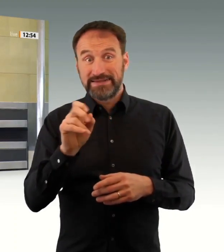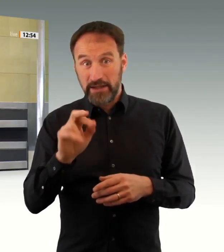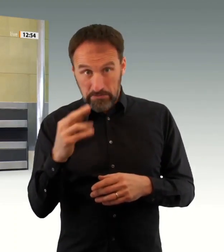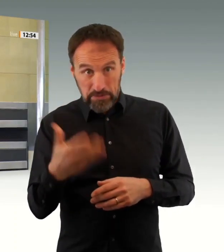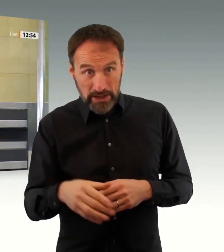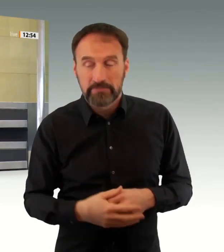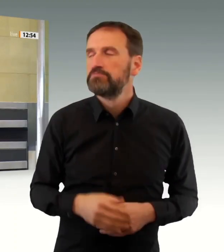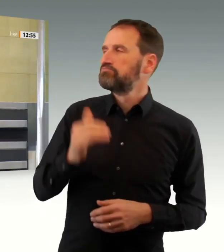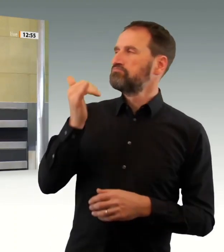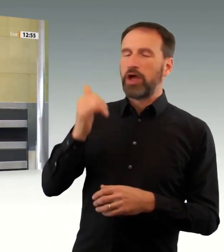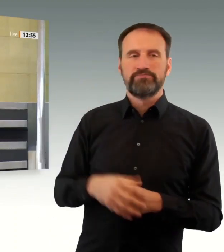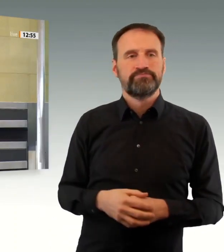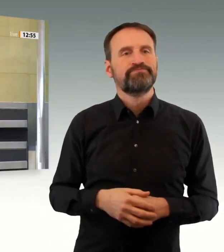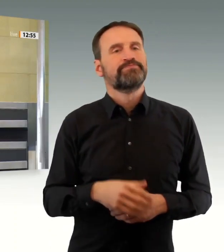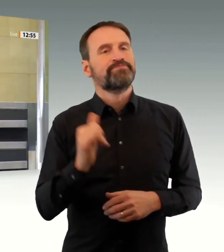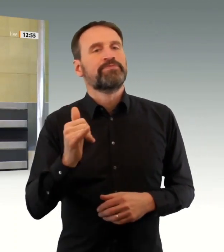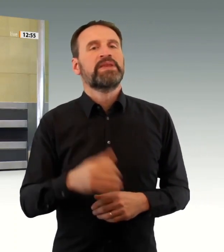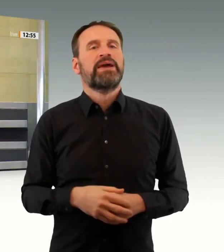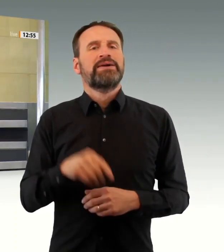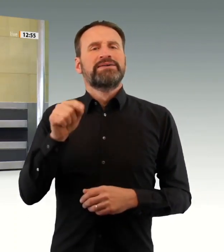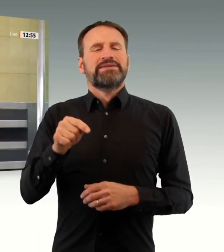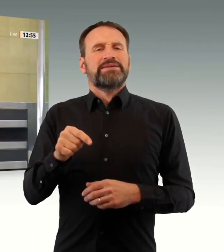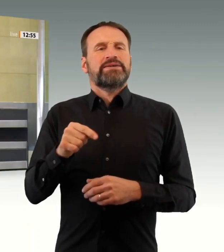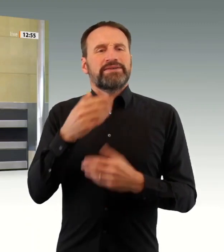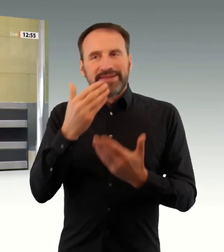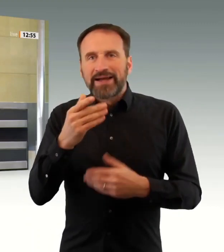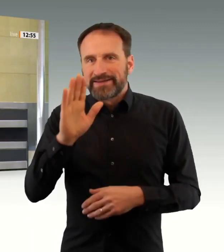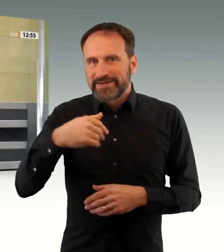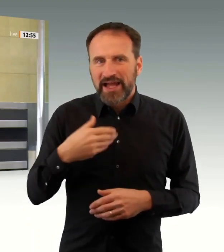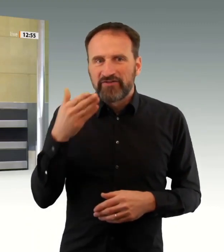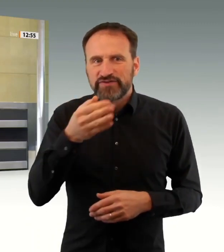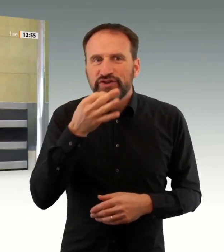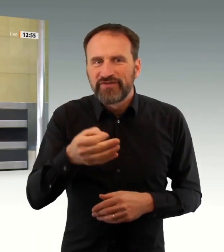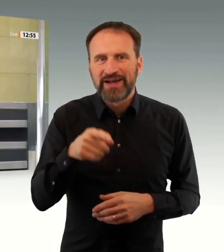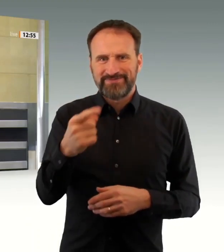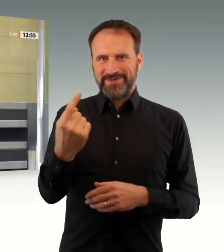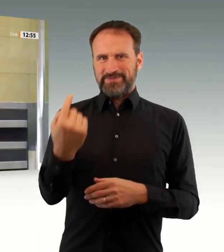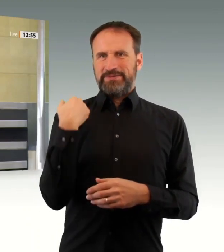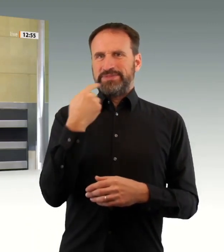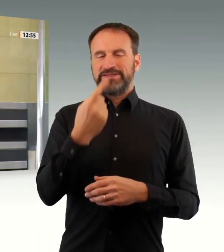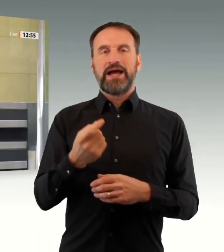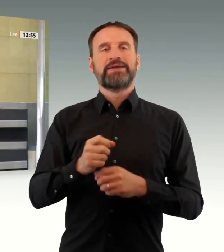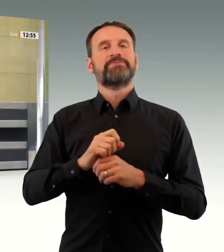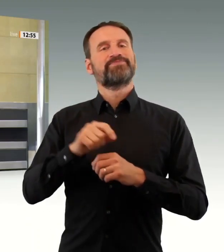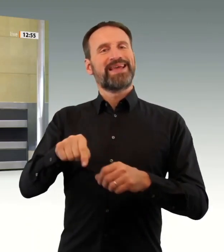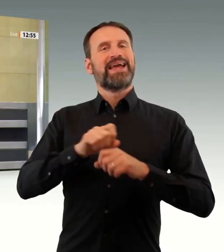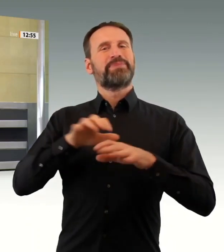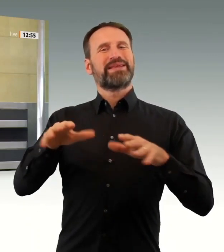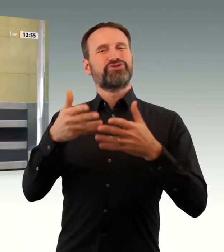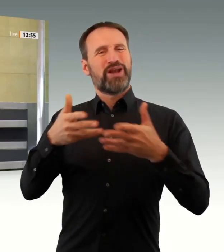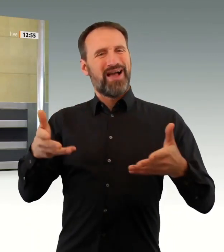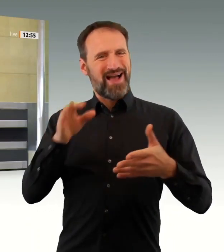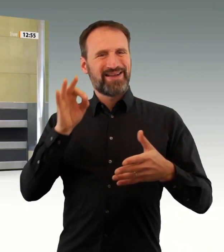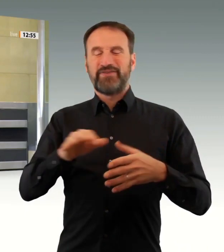oder die CDU-Fraktion in dem Moment, die epidemische Lage von nationaler Tragweite nicht mehr verlängern? Und das gilt